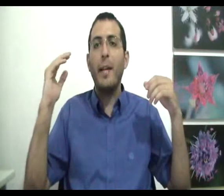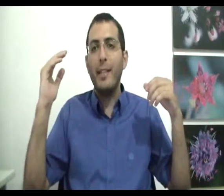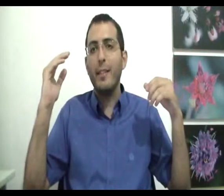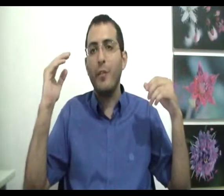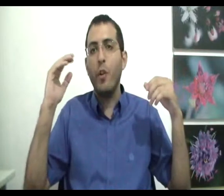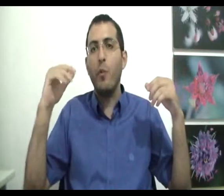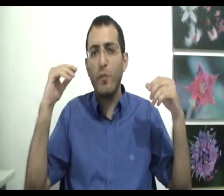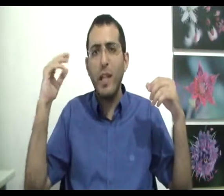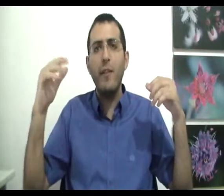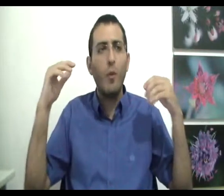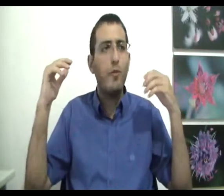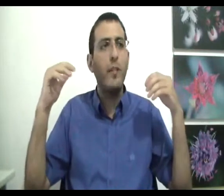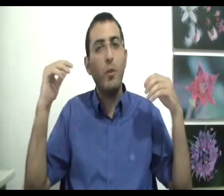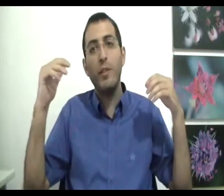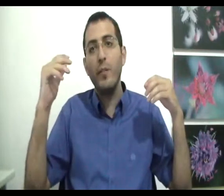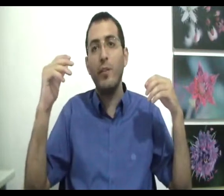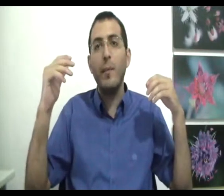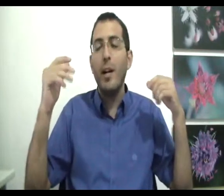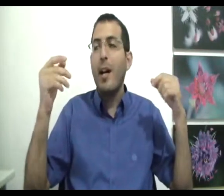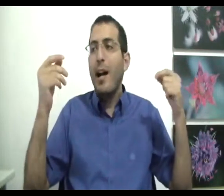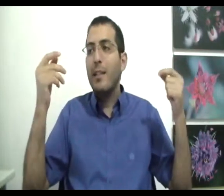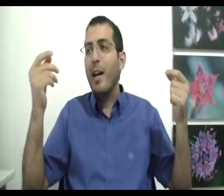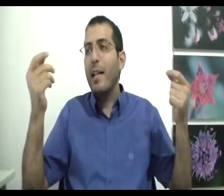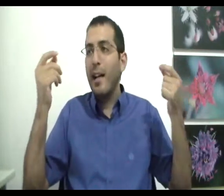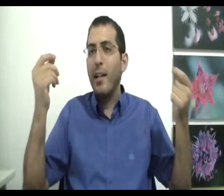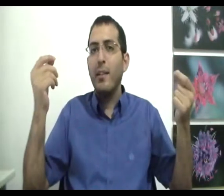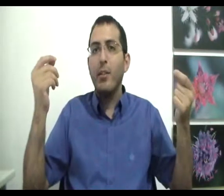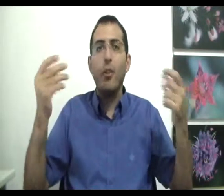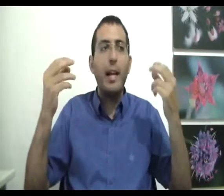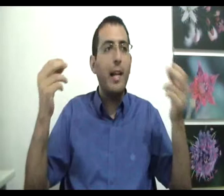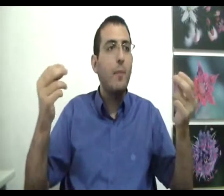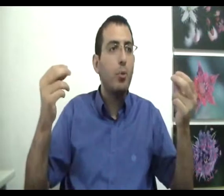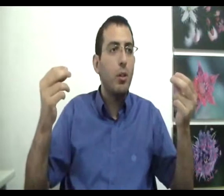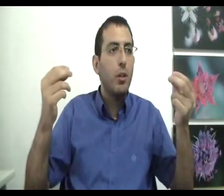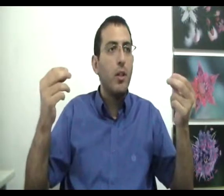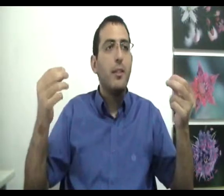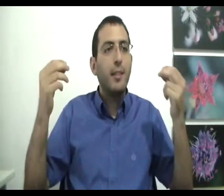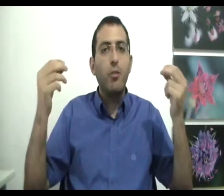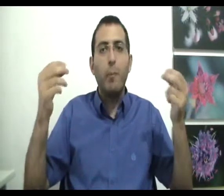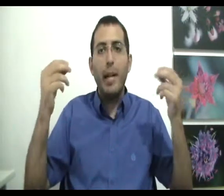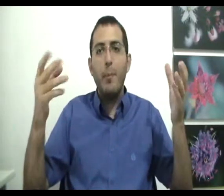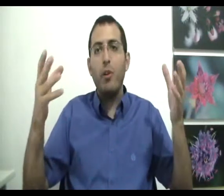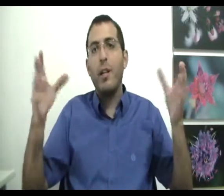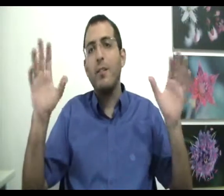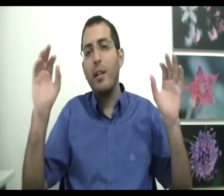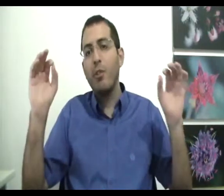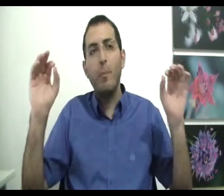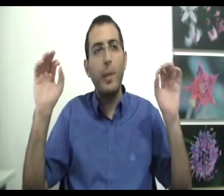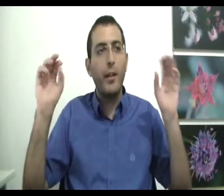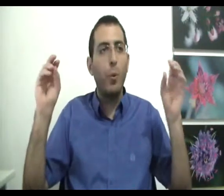כסף שהם עובדים ועובדים ועובדים ועובדים הדבר היחיד שאין להם אותו זה לישום בללה בשקב ואנשים בכדור